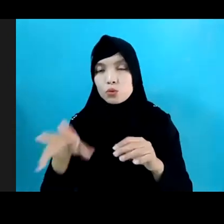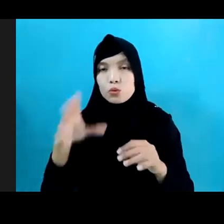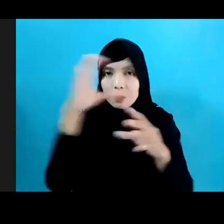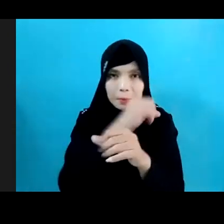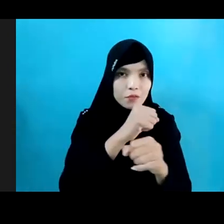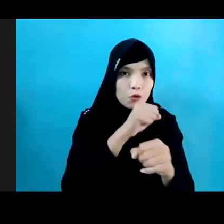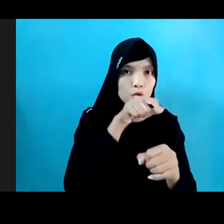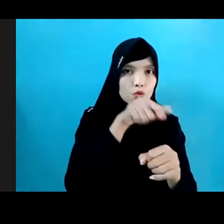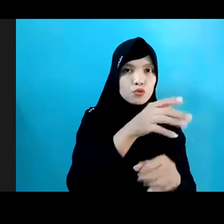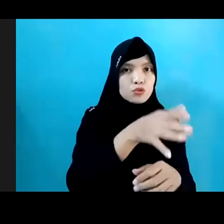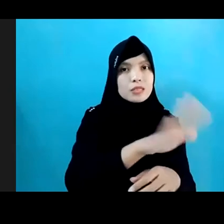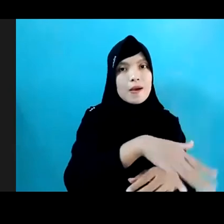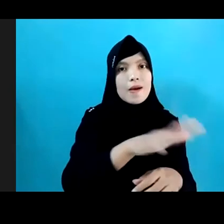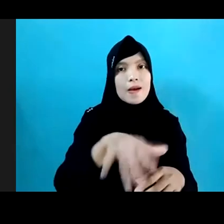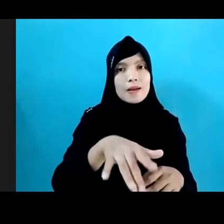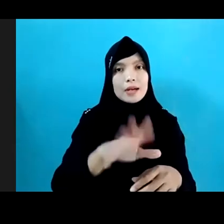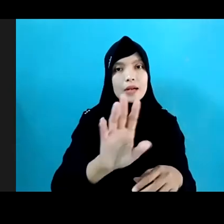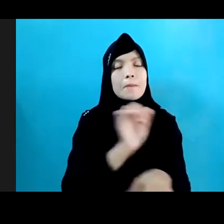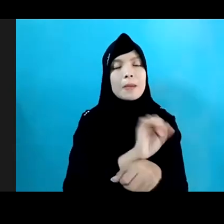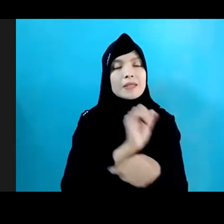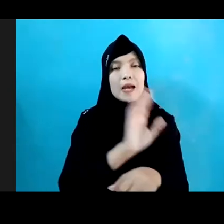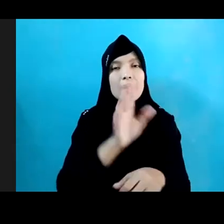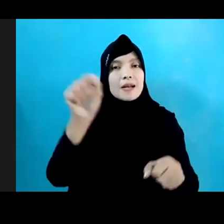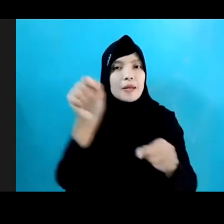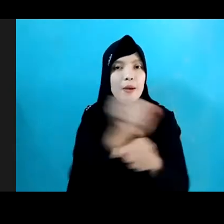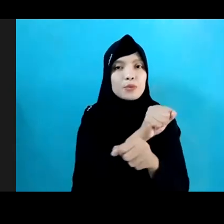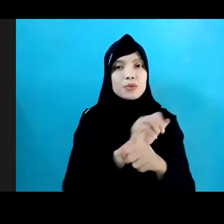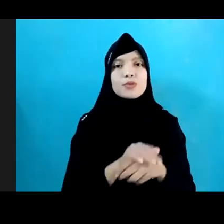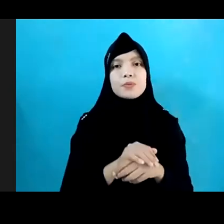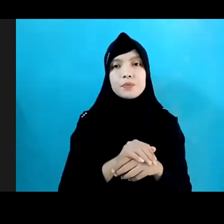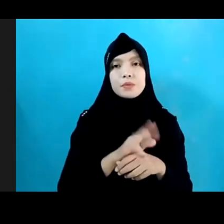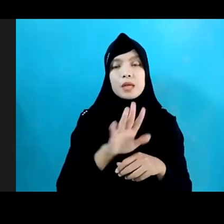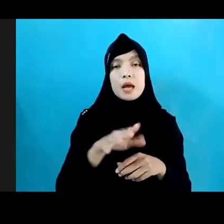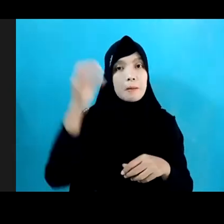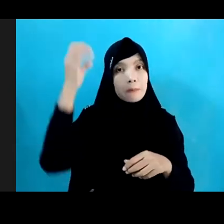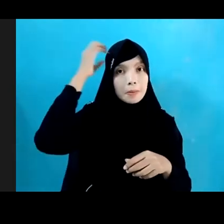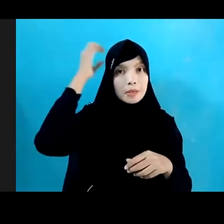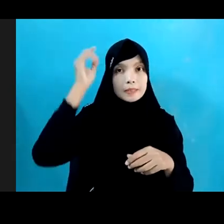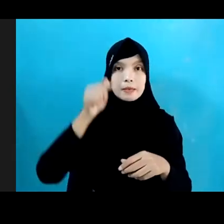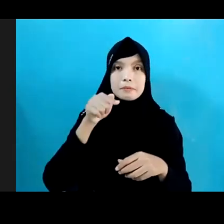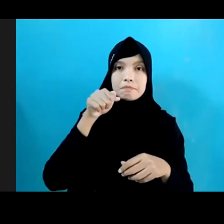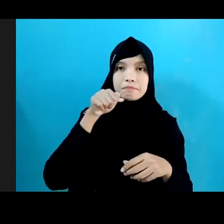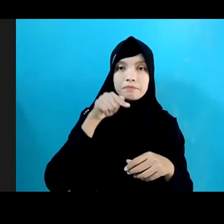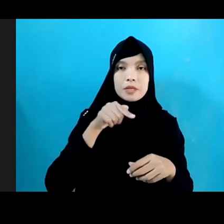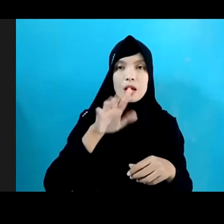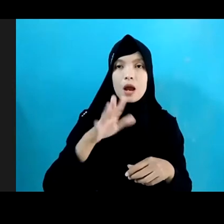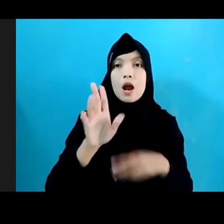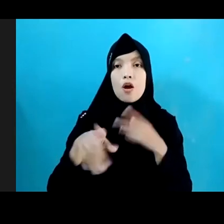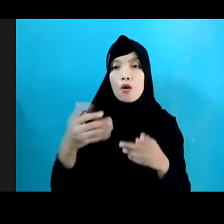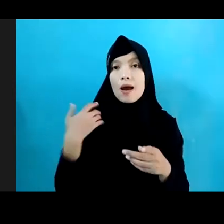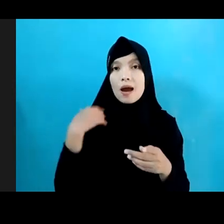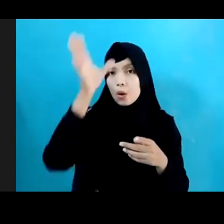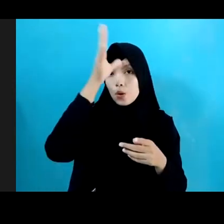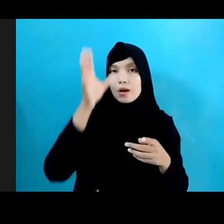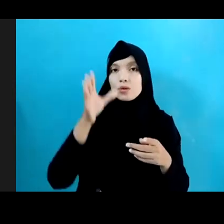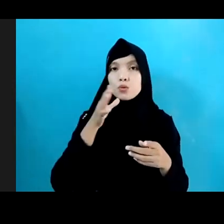-anak Dan Tidak Ada Lagi Pekerjaan Anak Selain Itu Pemerintah Menindak Tegas Orang Tua Yang Memperkejakan Anak